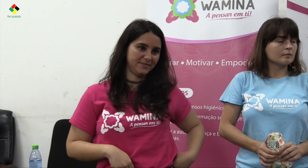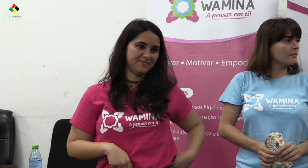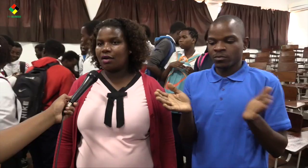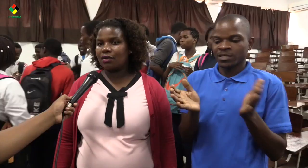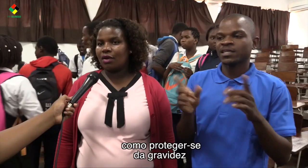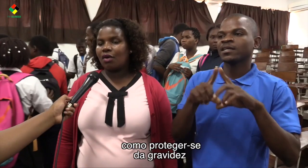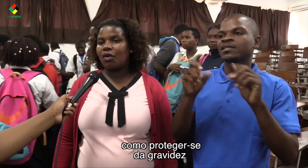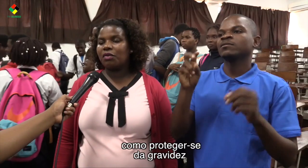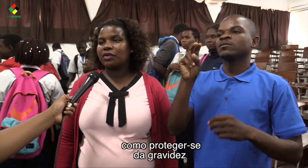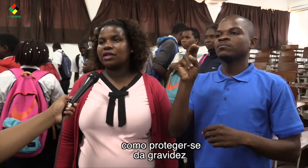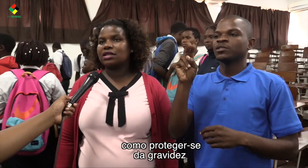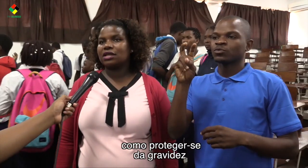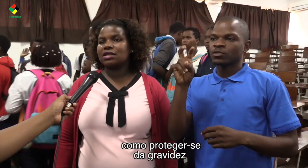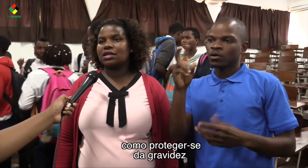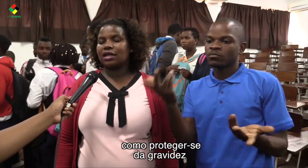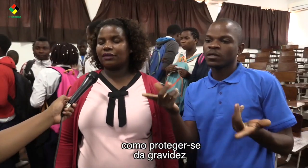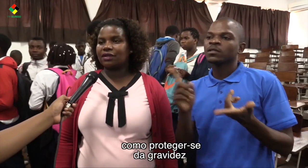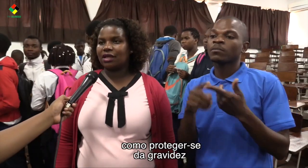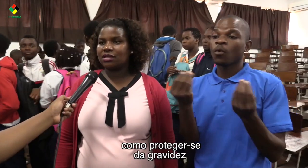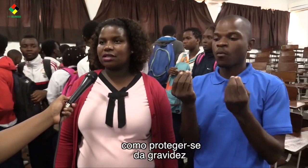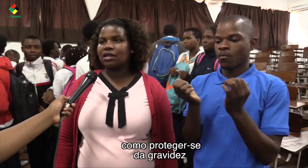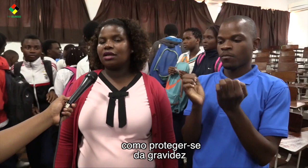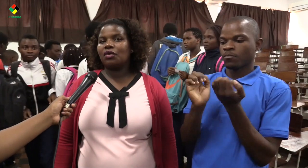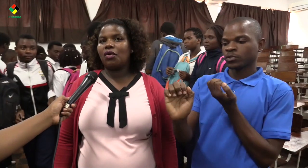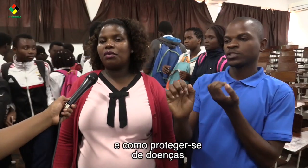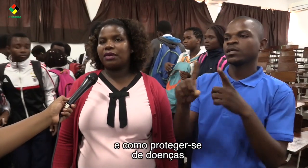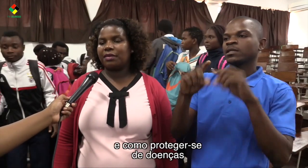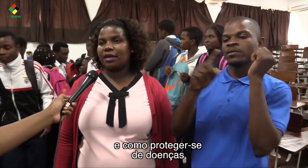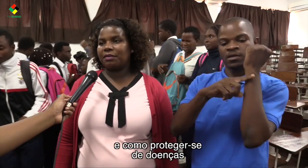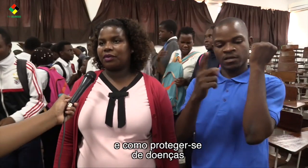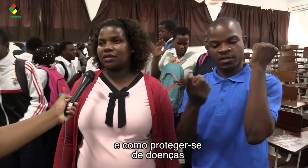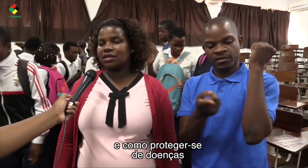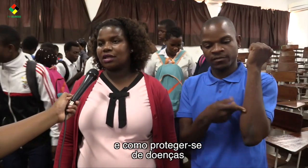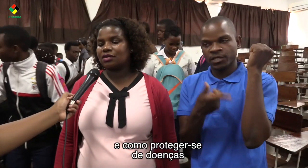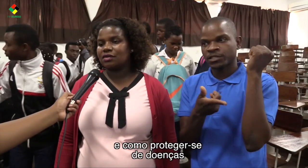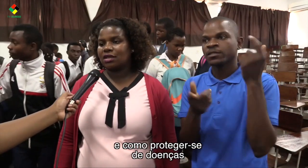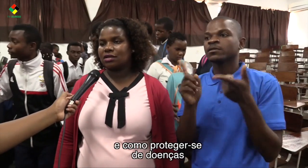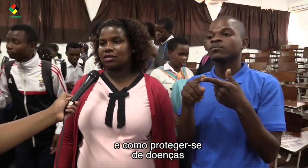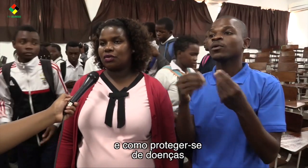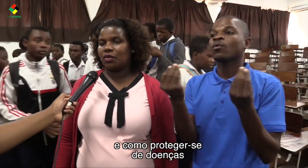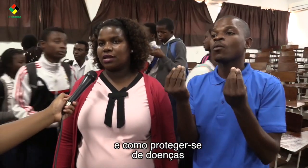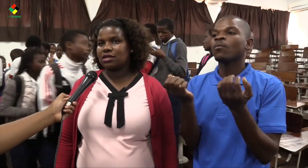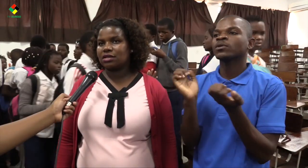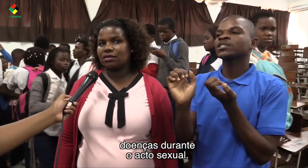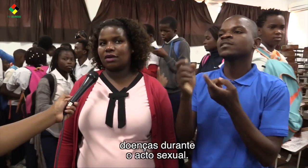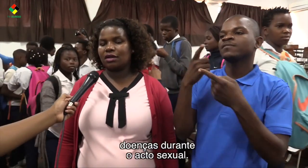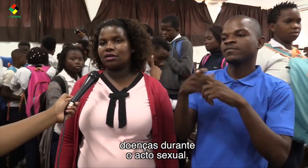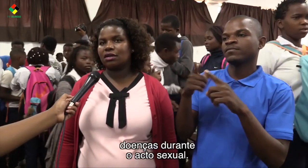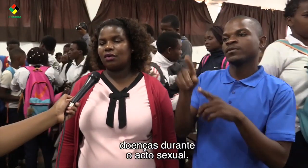como proteger-se da gravidez e como proteger-se das doenças durante o